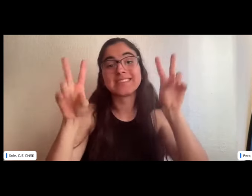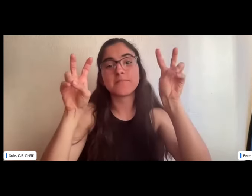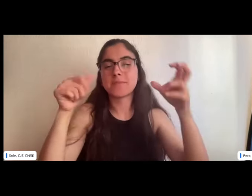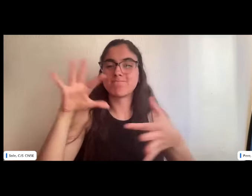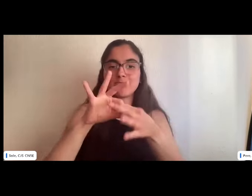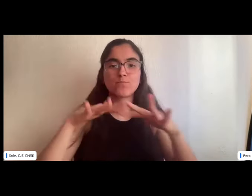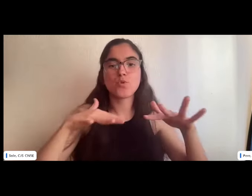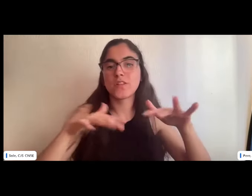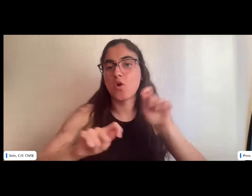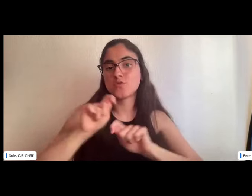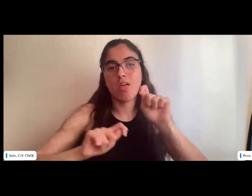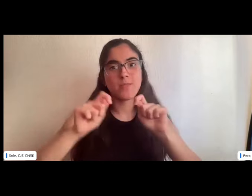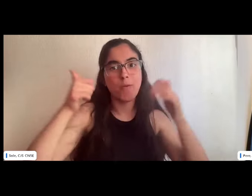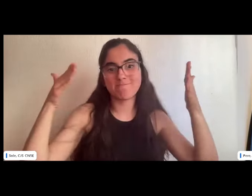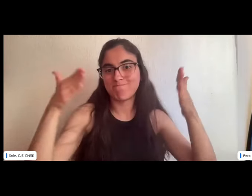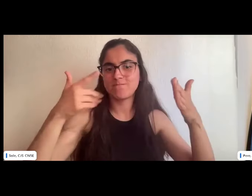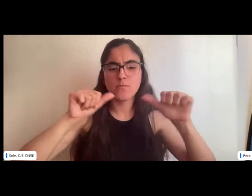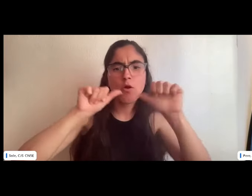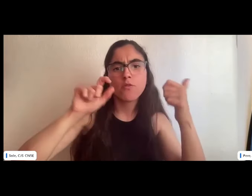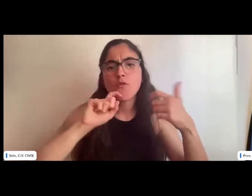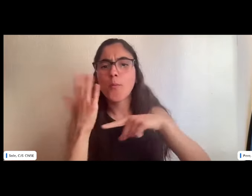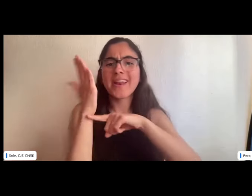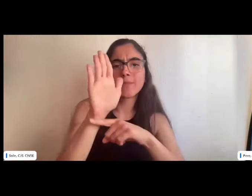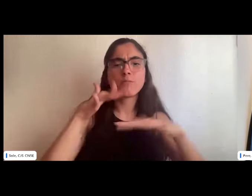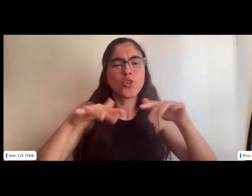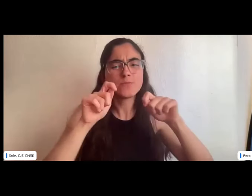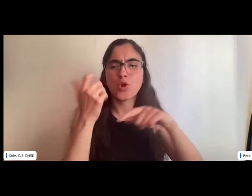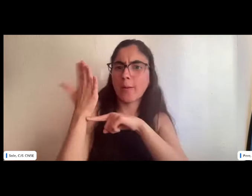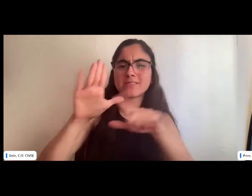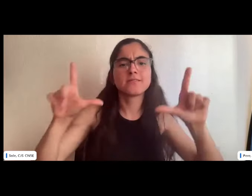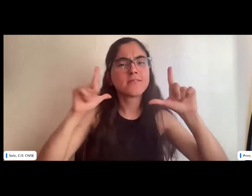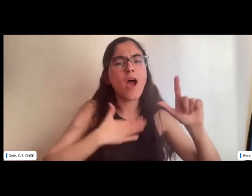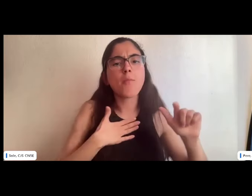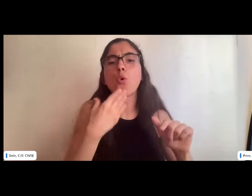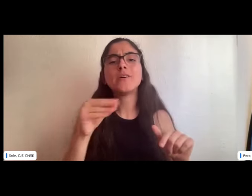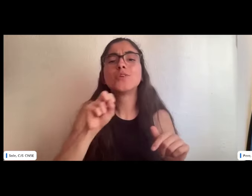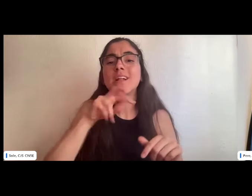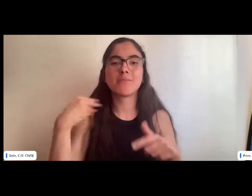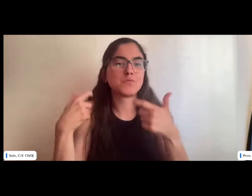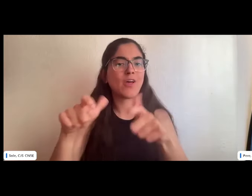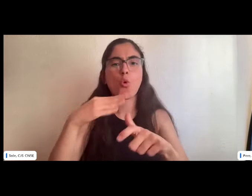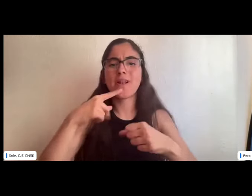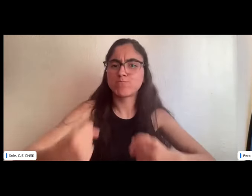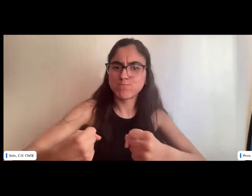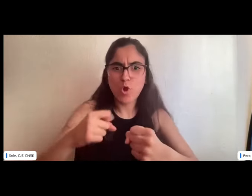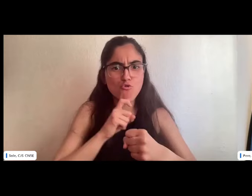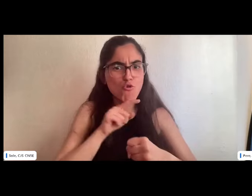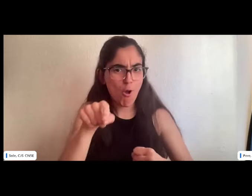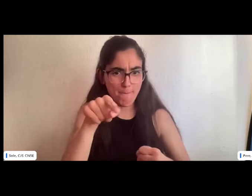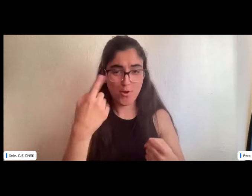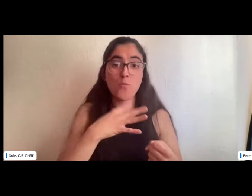bueno en el congreso que realizamos en febrero nos centramos sobre todo en el movimiento asociativo en la representación de la